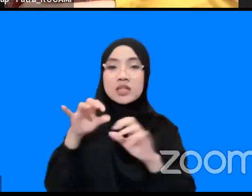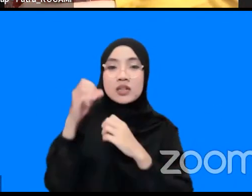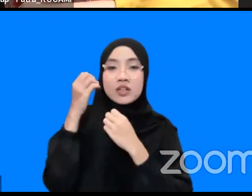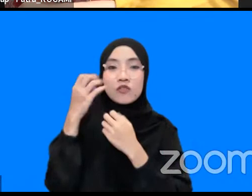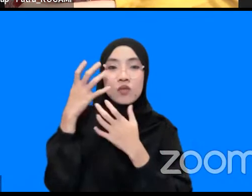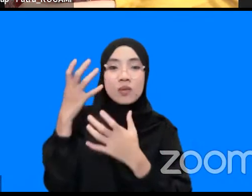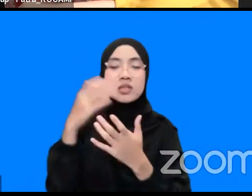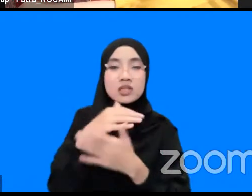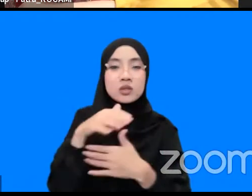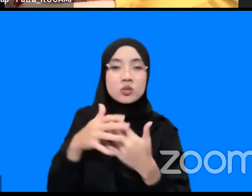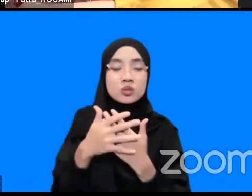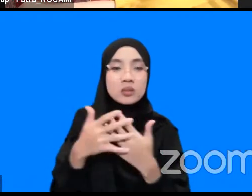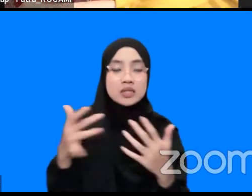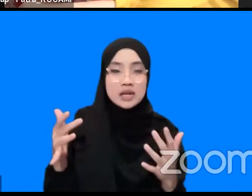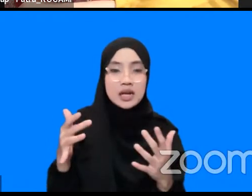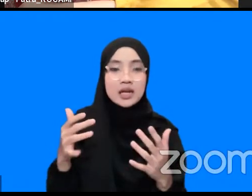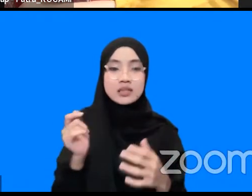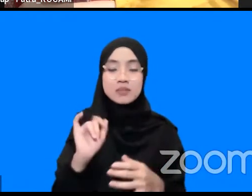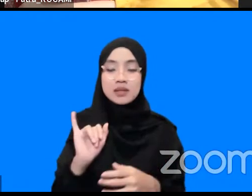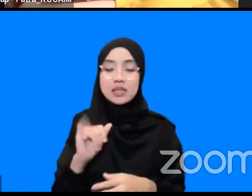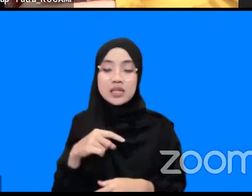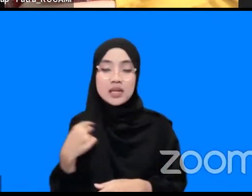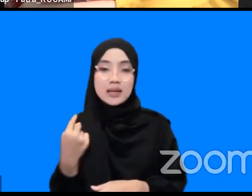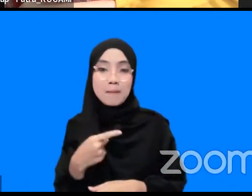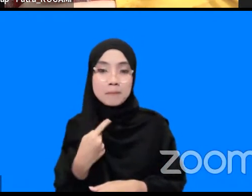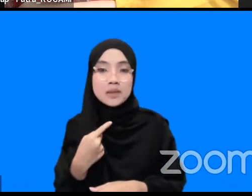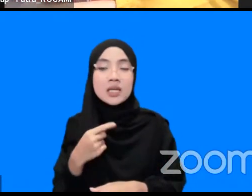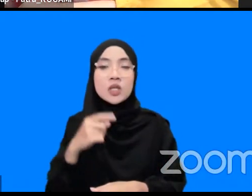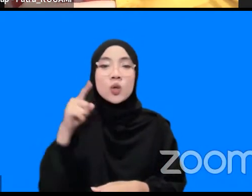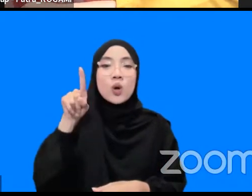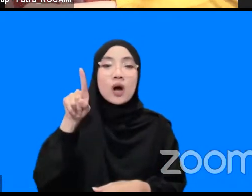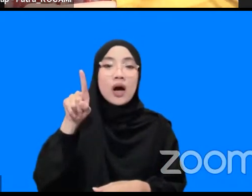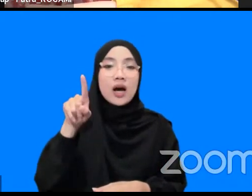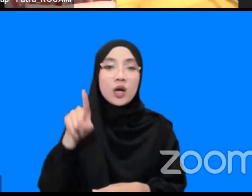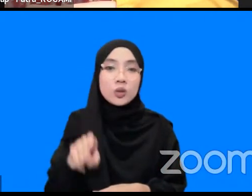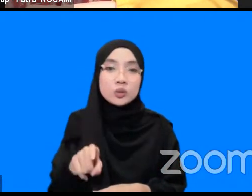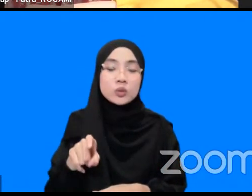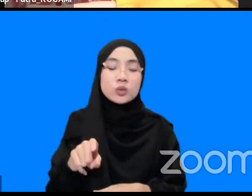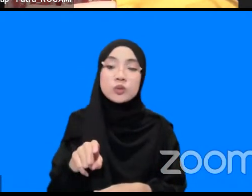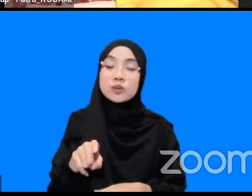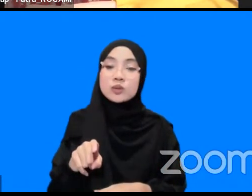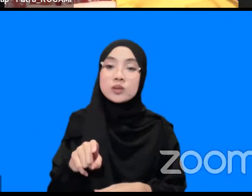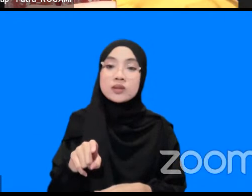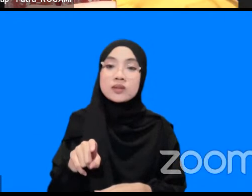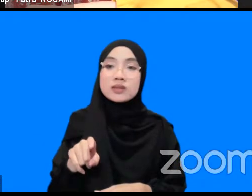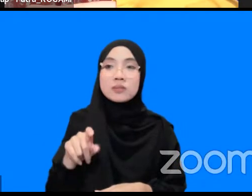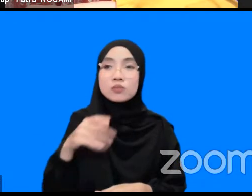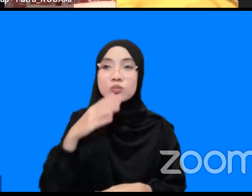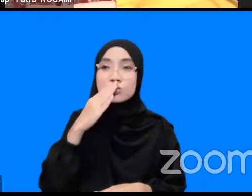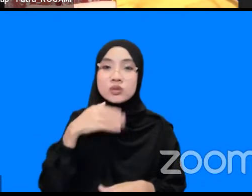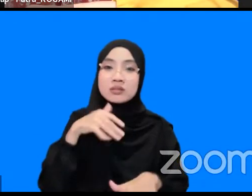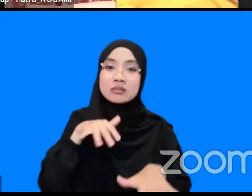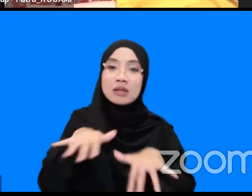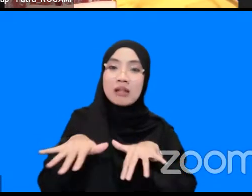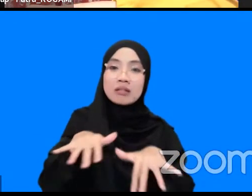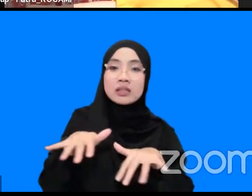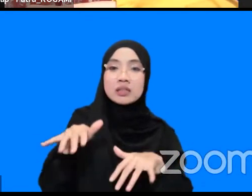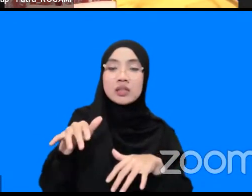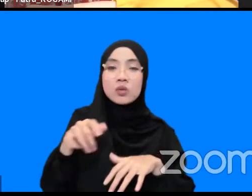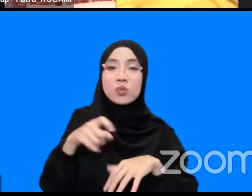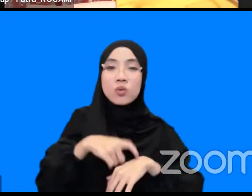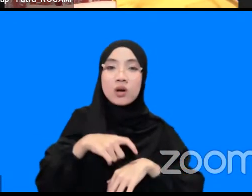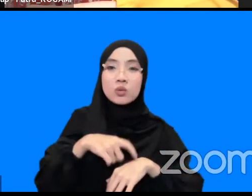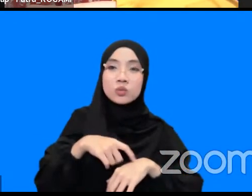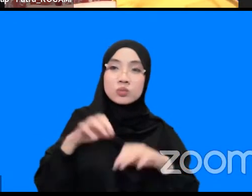seperti kami harus meng siasati atau menggunakan golden time